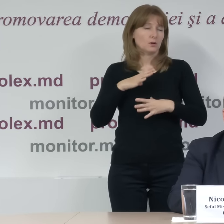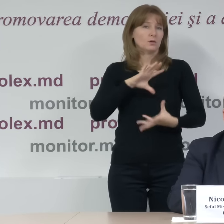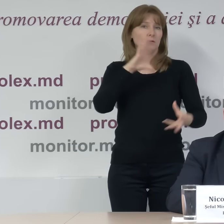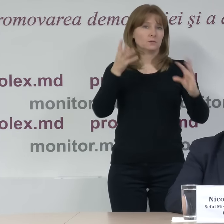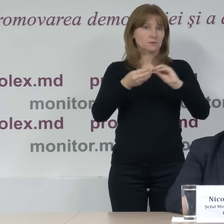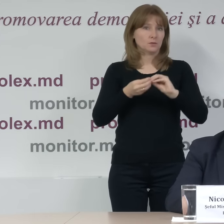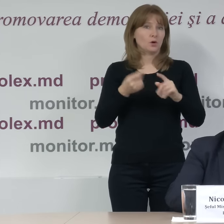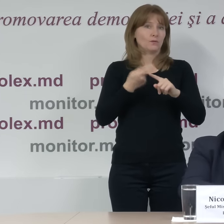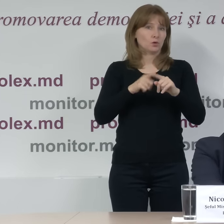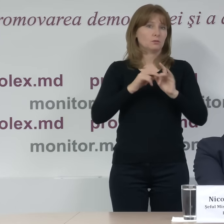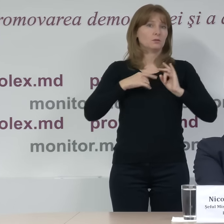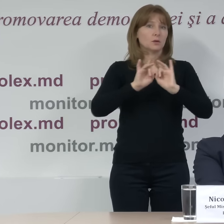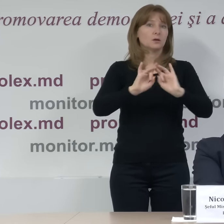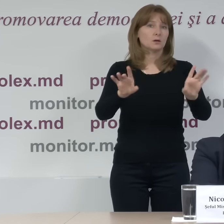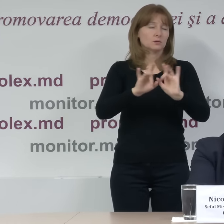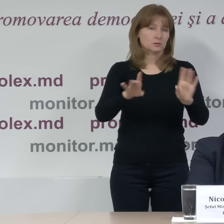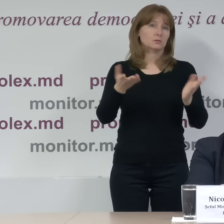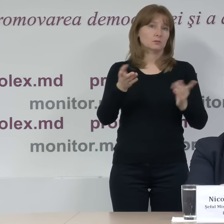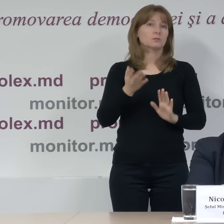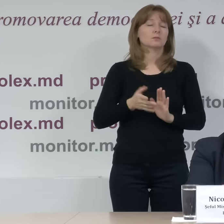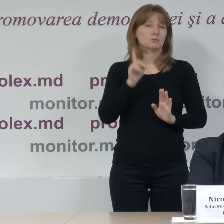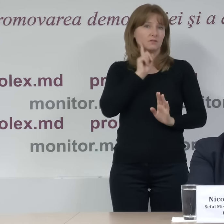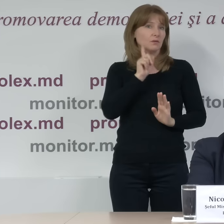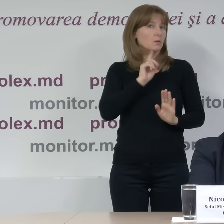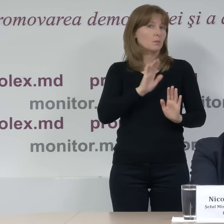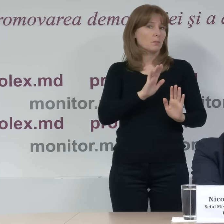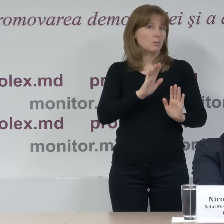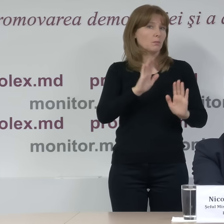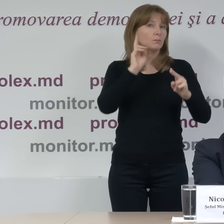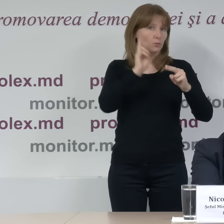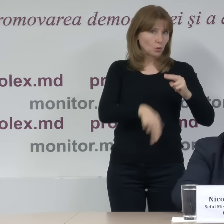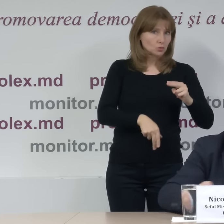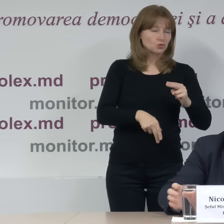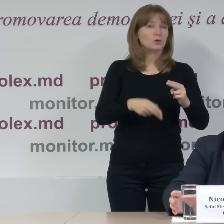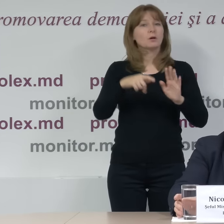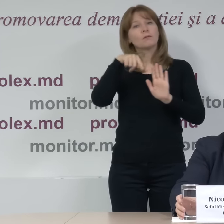constatările, dacă sunt întrebări sau neclarități.